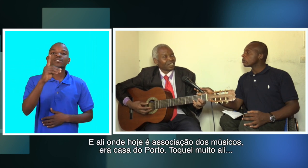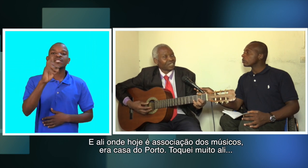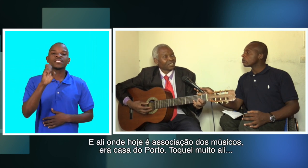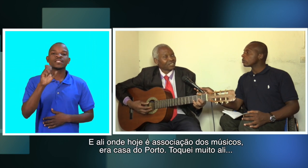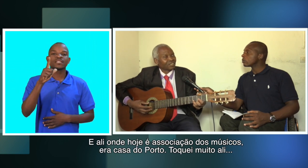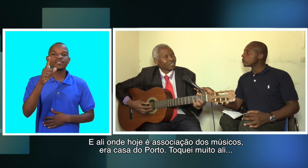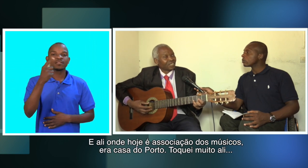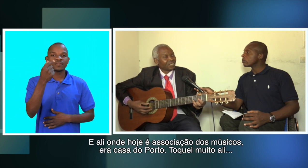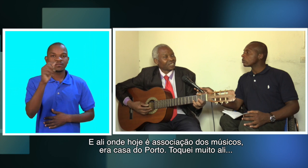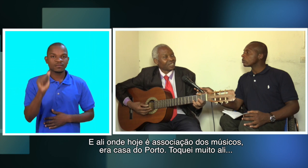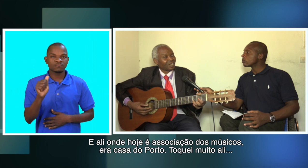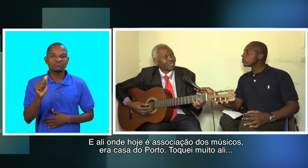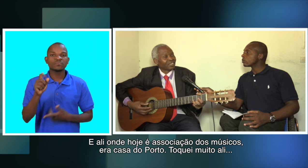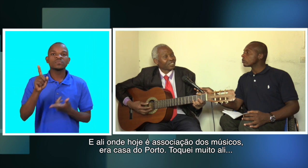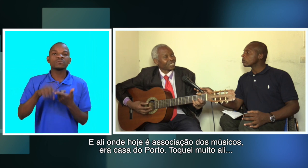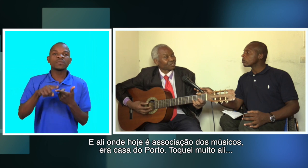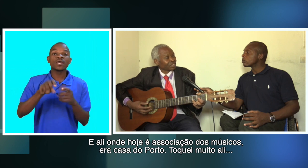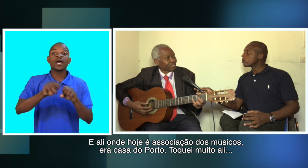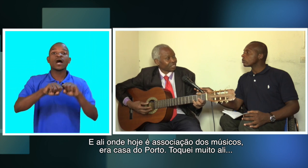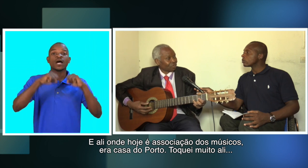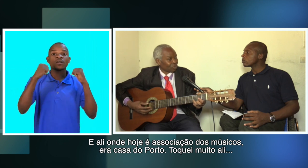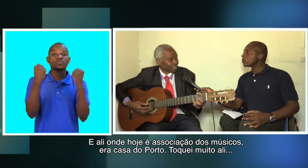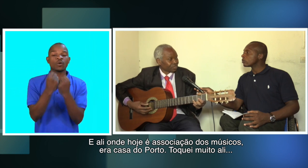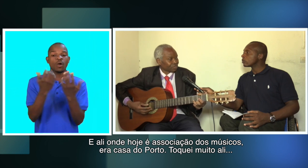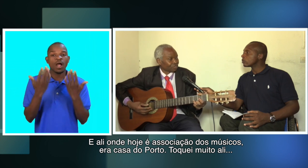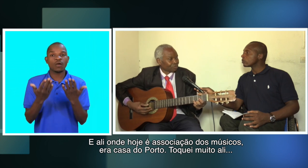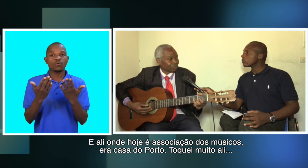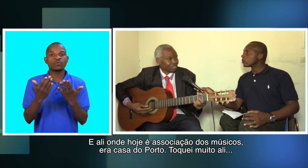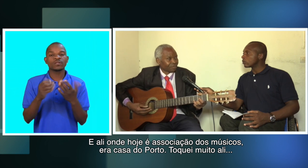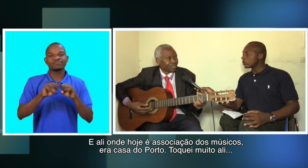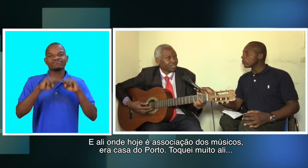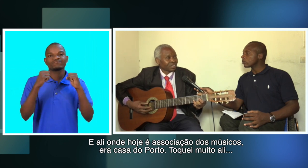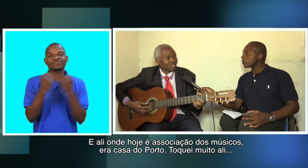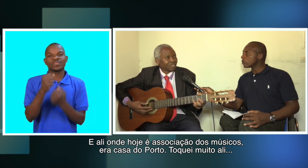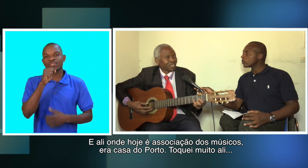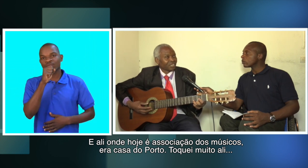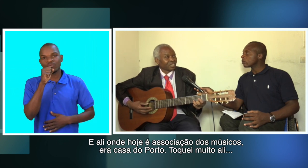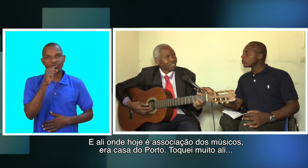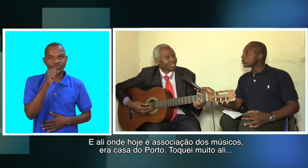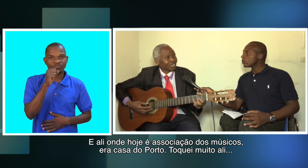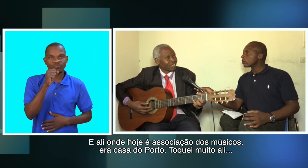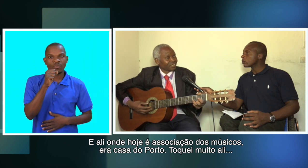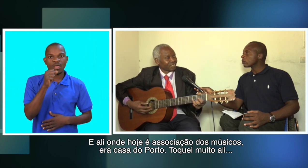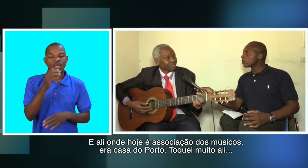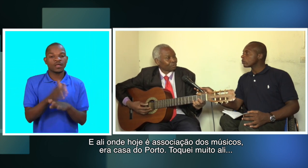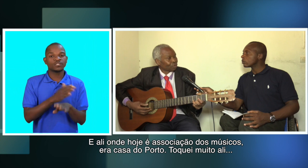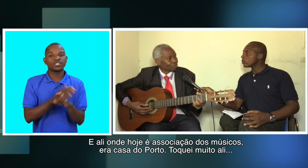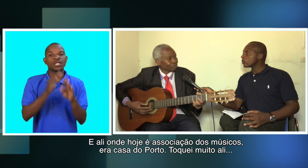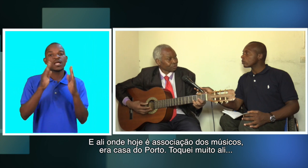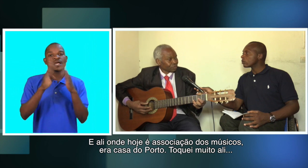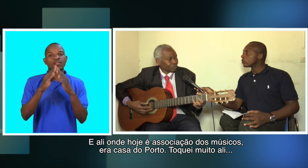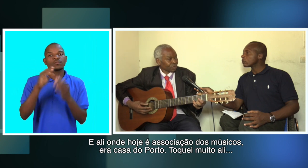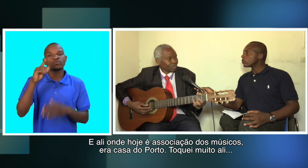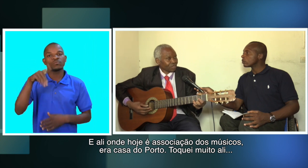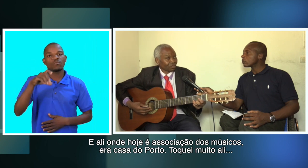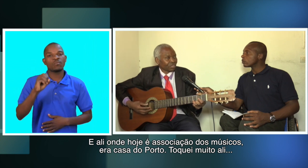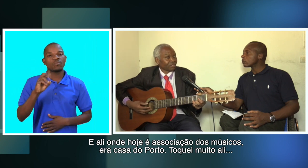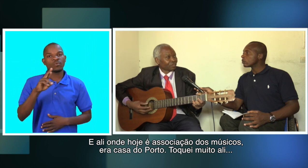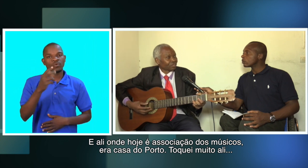ali ainda associação agora que é associação de músicos também era casa do Porto toquei muito